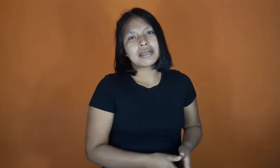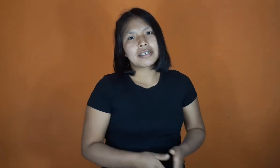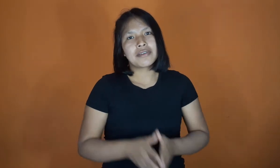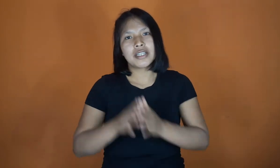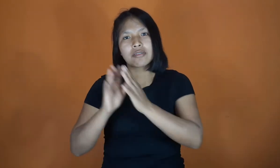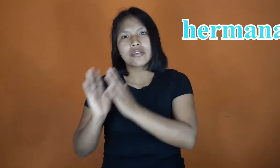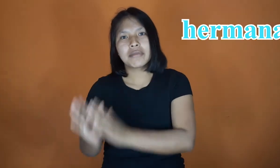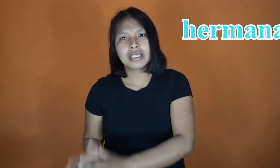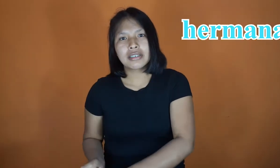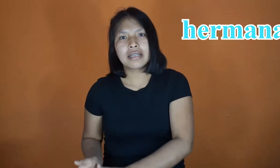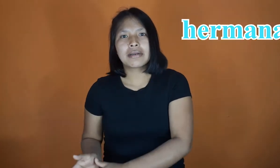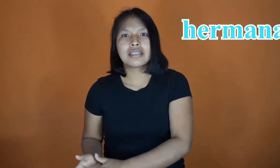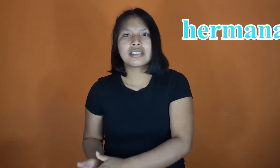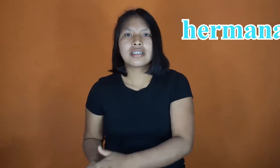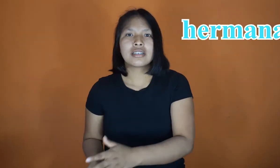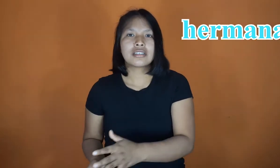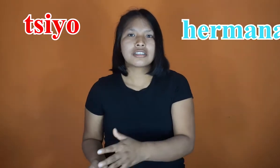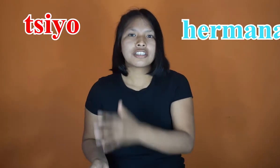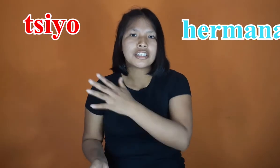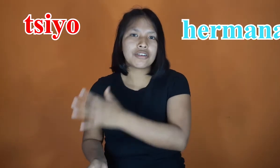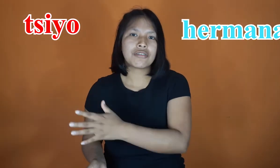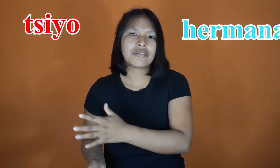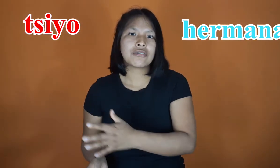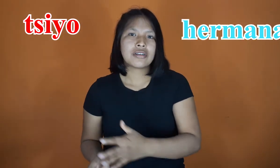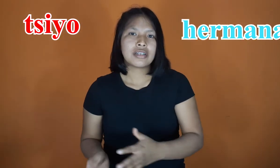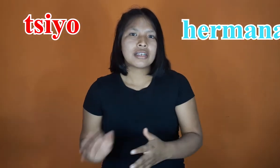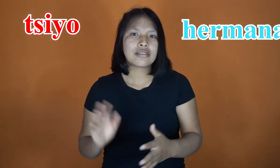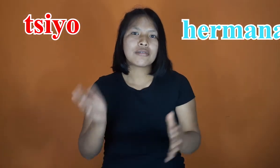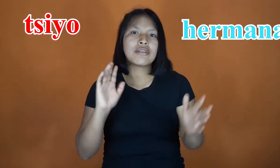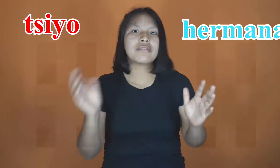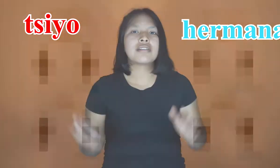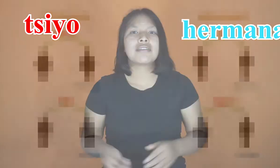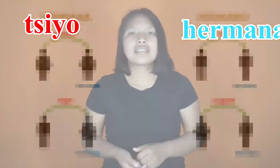a referir a su hermana, le va a decir Chiyo. Eso no hay una diferencia.